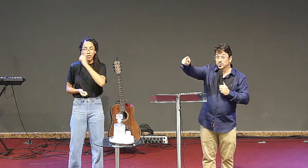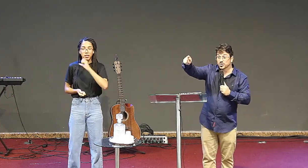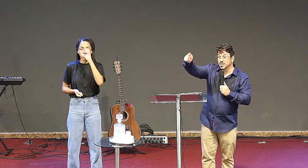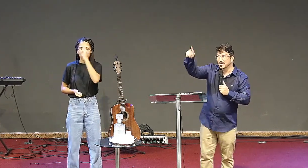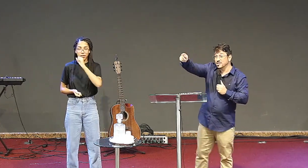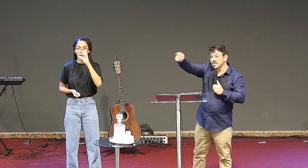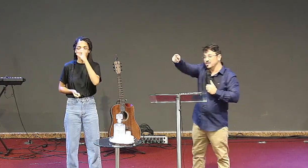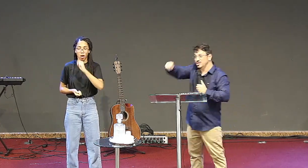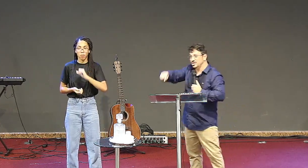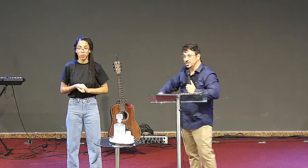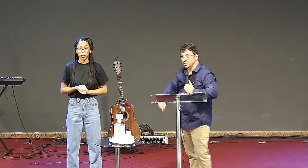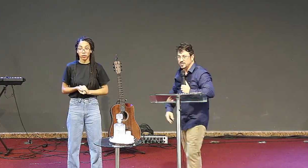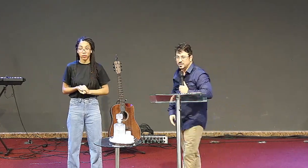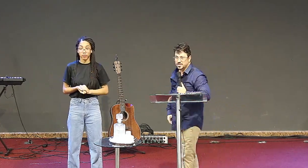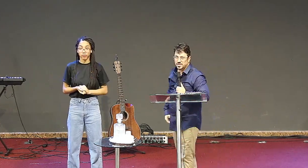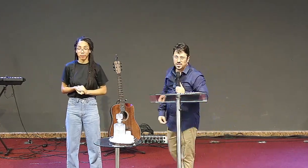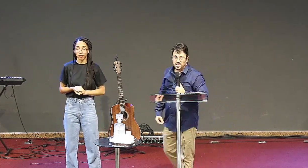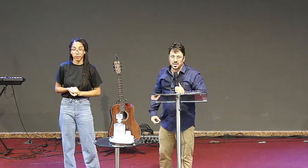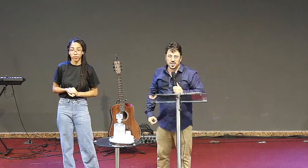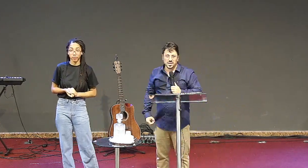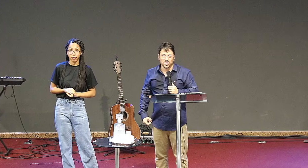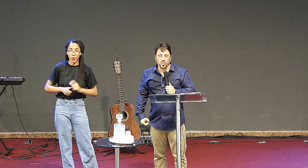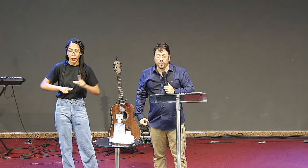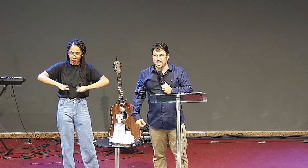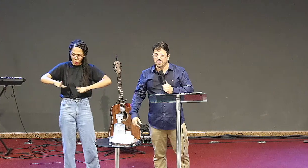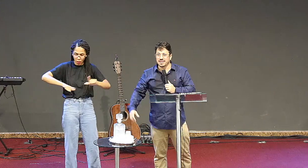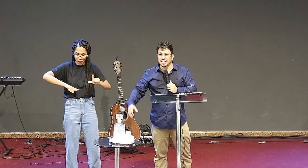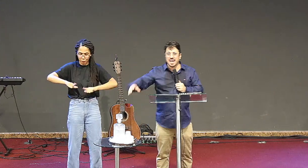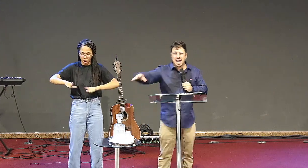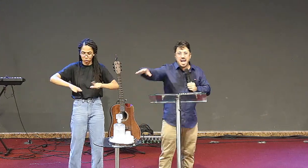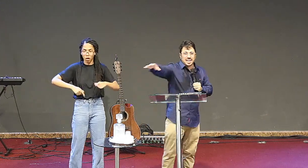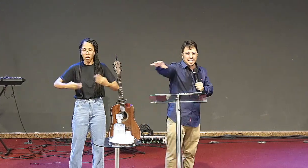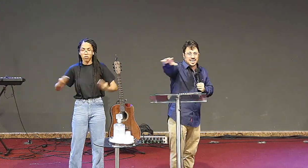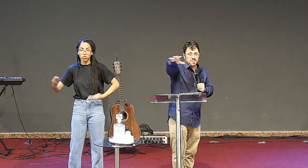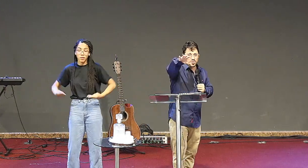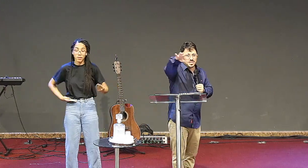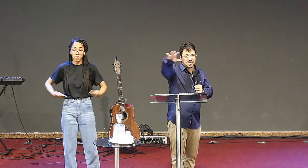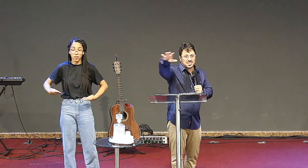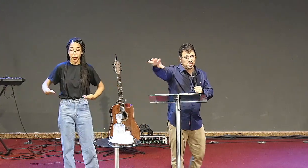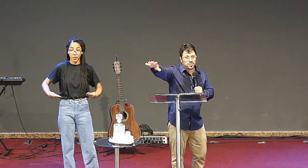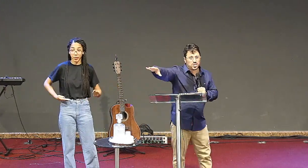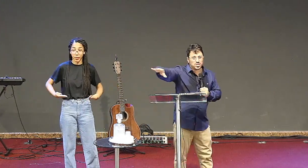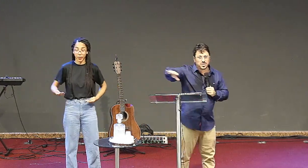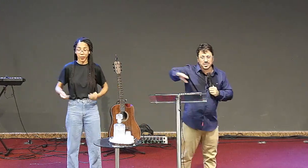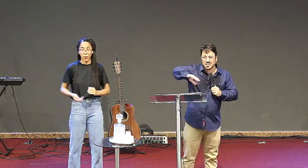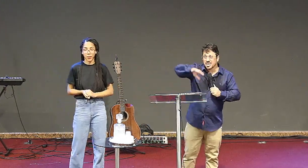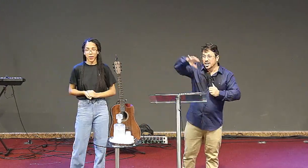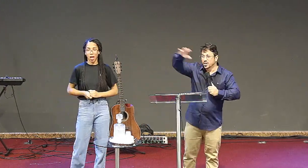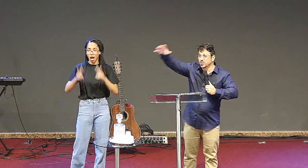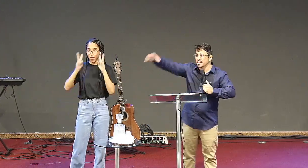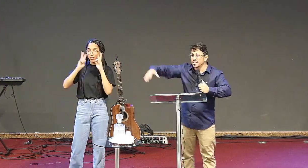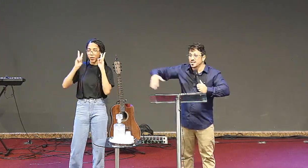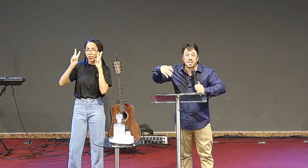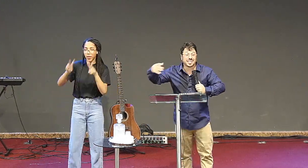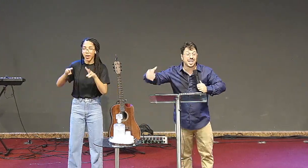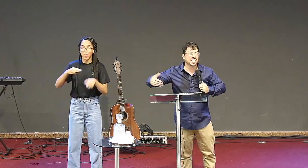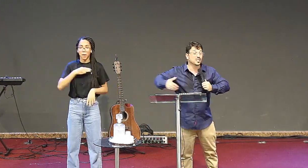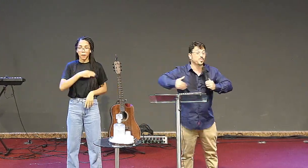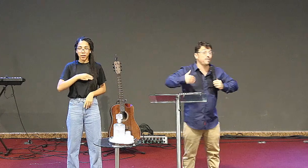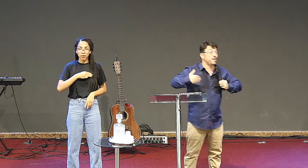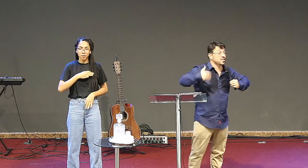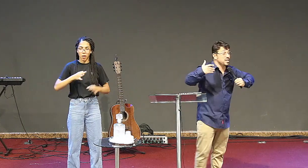e dando sangue sem desistir, eu estou vendo ali, aquela equipe do ministério de boas-vindas, lutando,